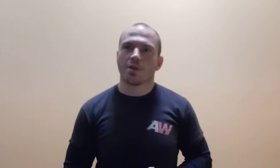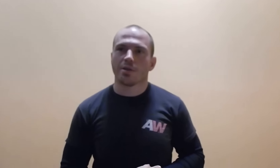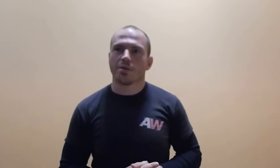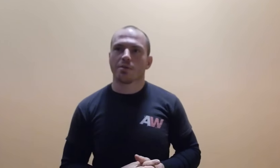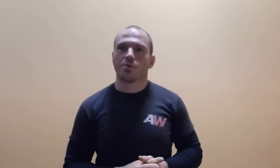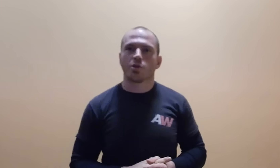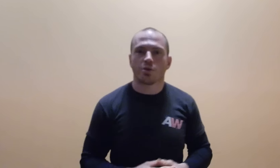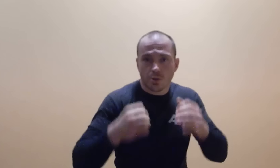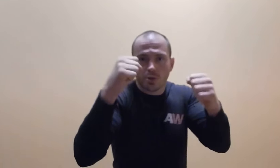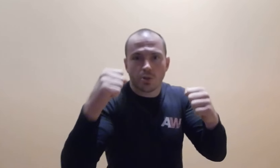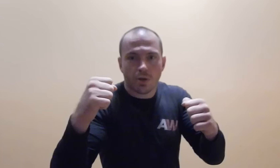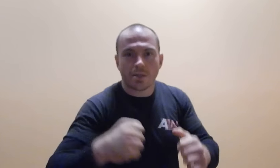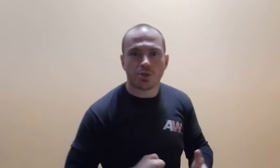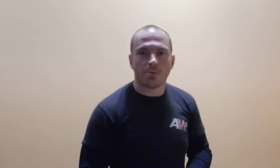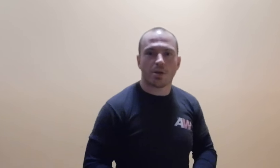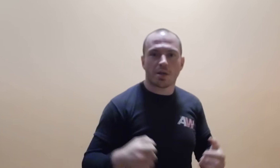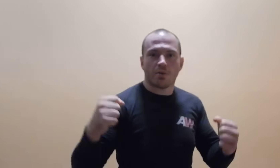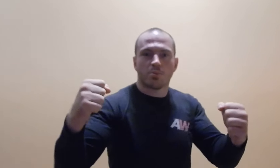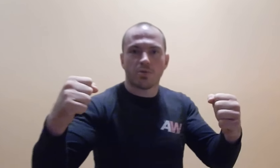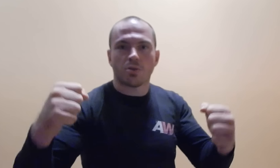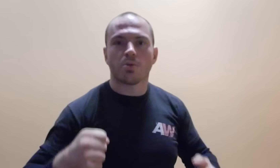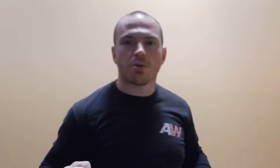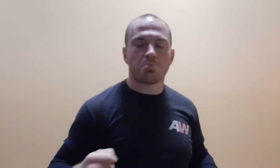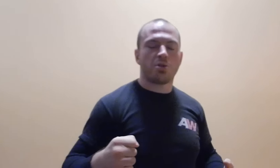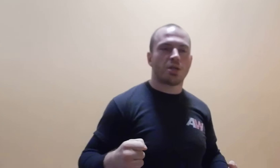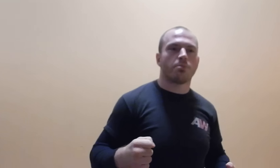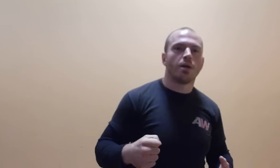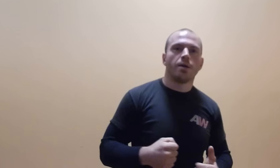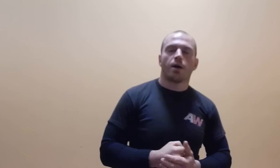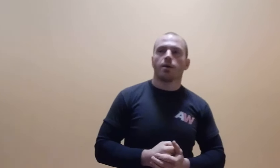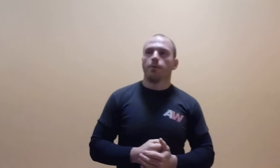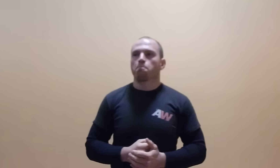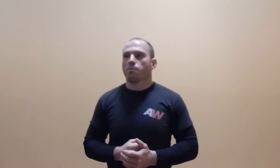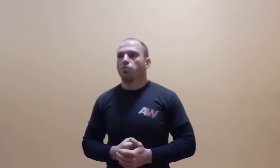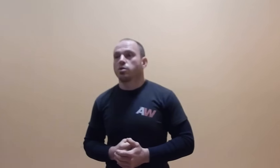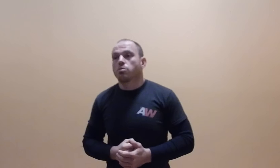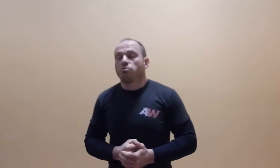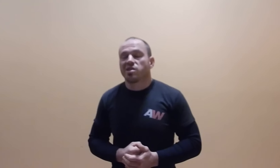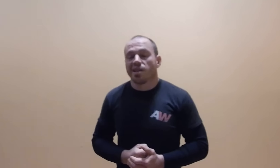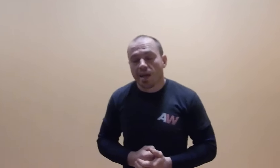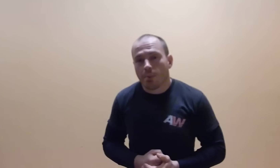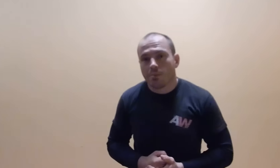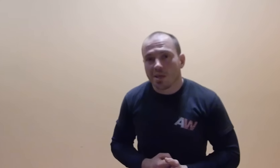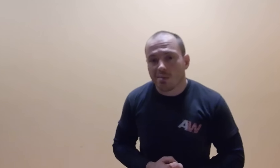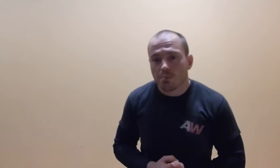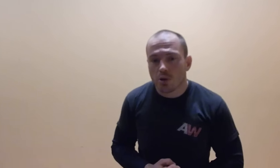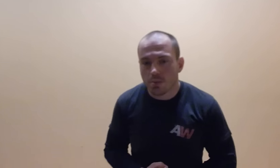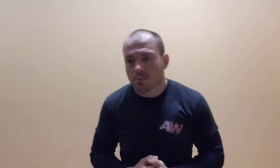że to ja zacząłem go atakować, bo wyszedłem do niego z pięściami. Więc ja mam problem,